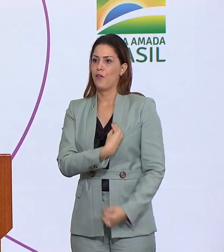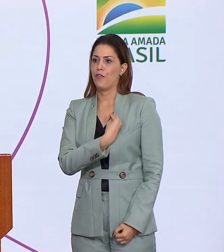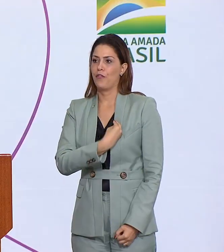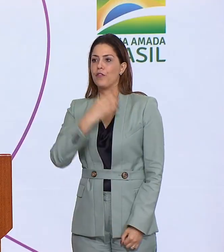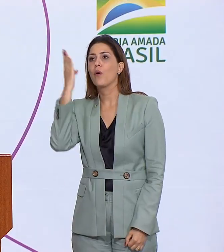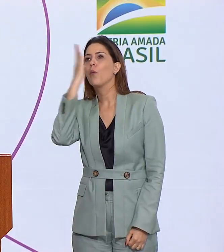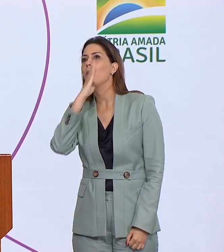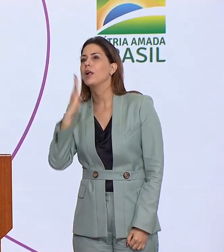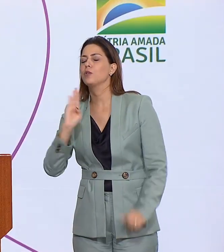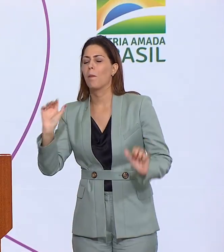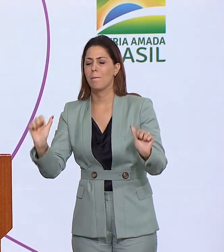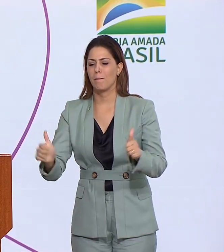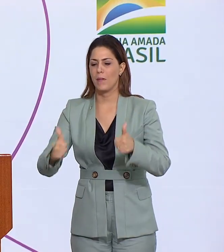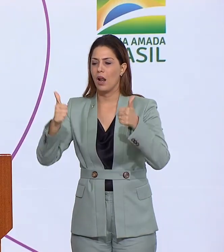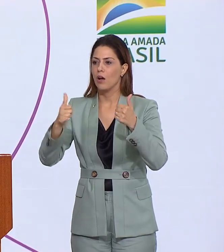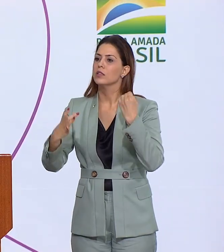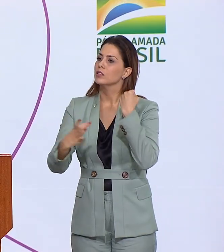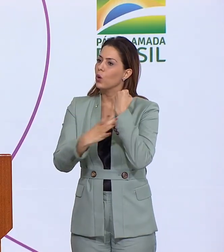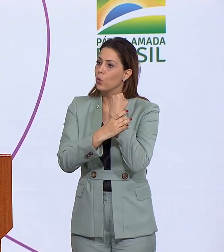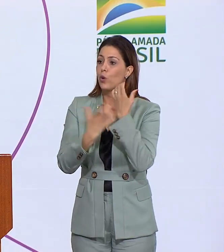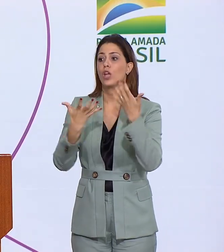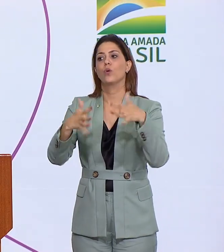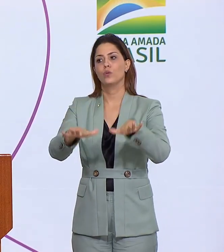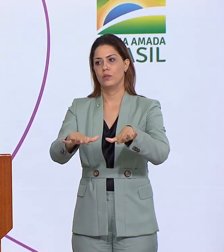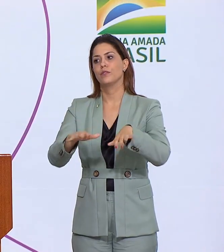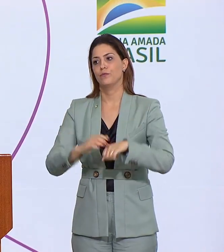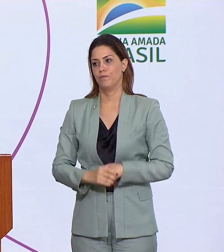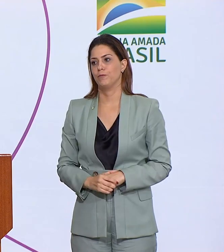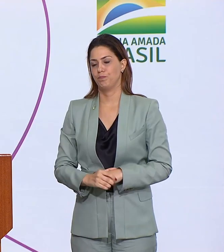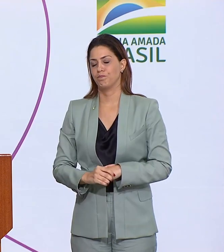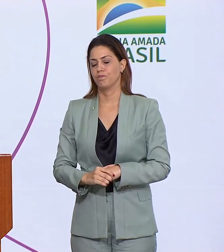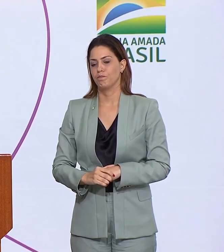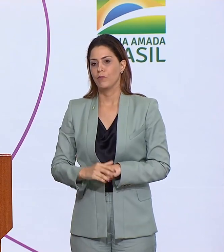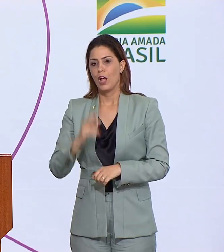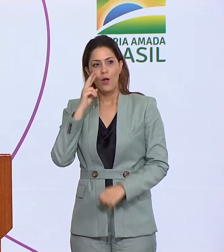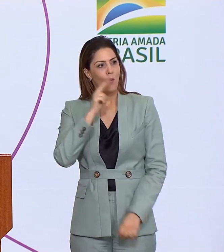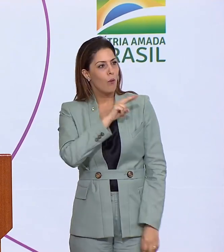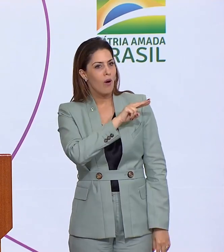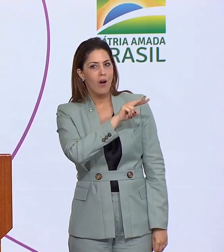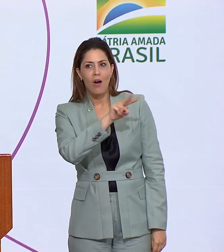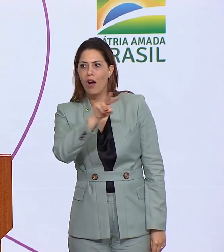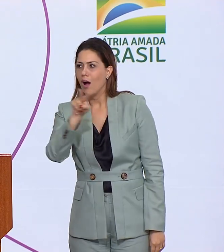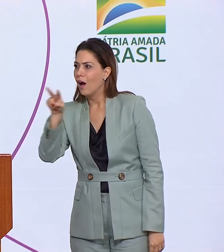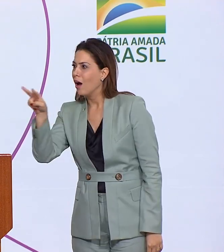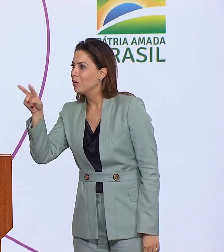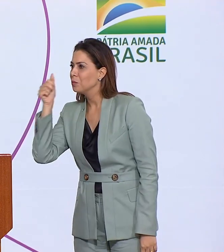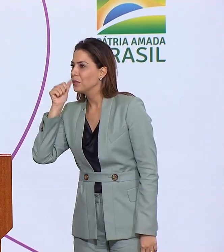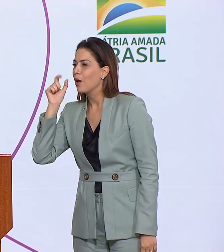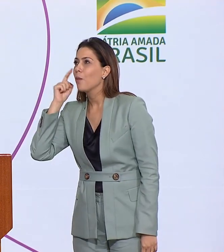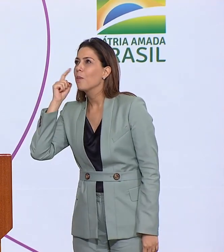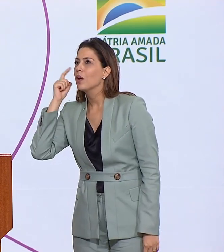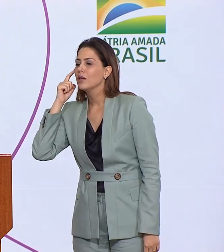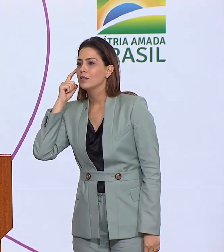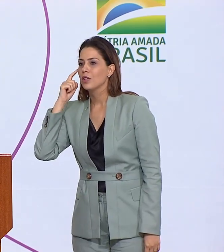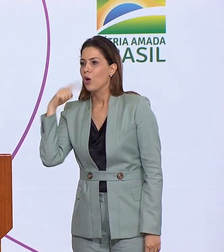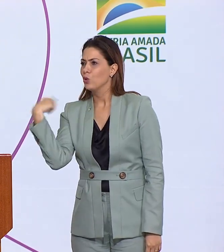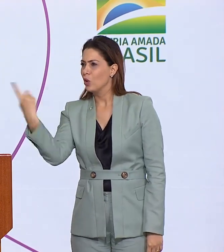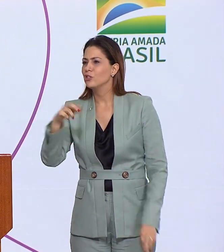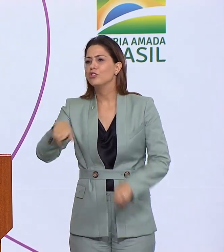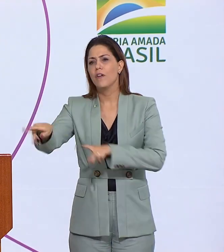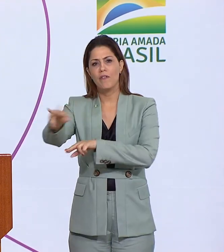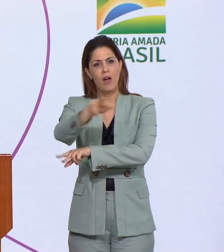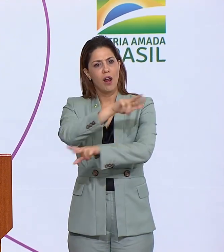mulheres que trabalham dia e noite para transformar o Brasil. Olho para todas vocês e penso, somos tão